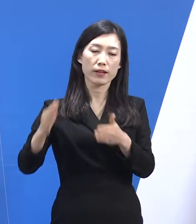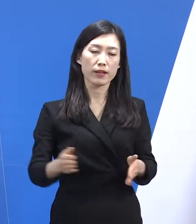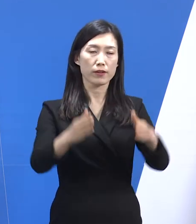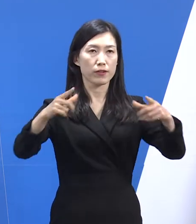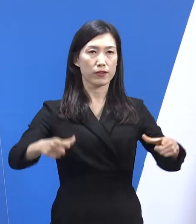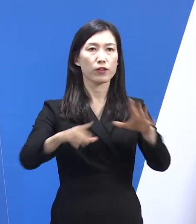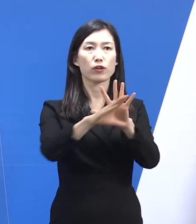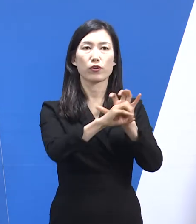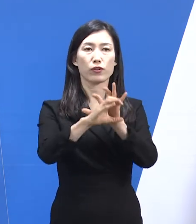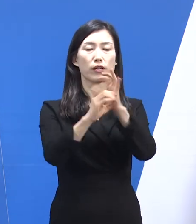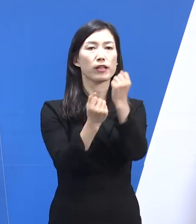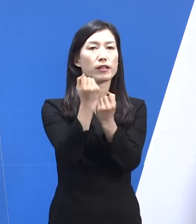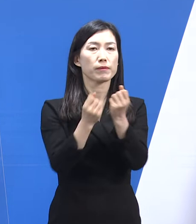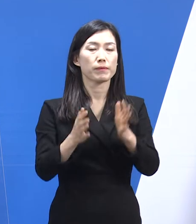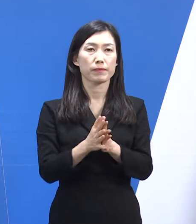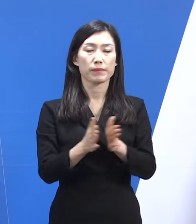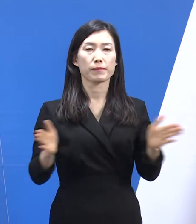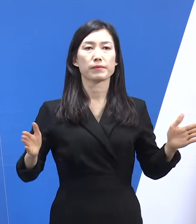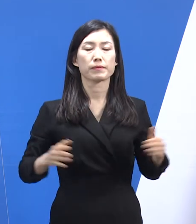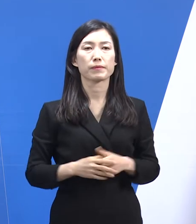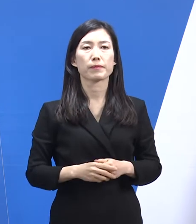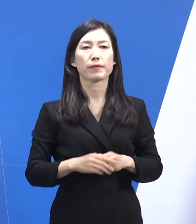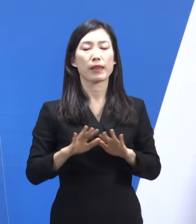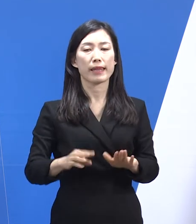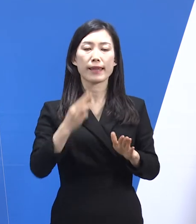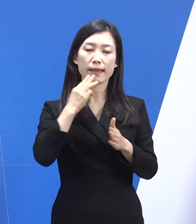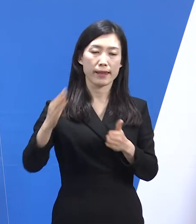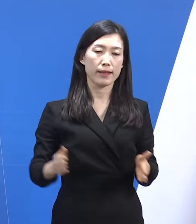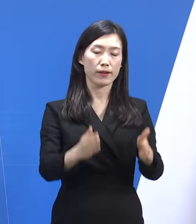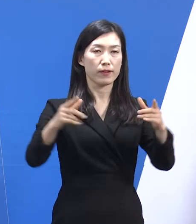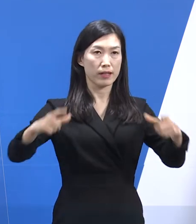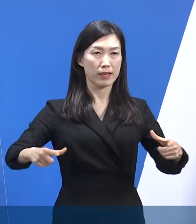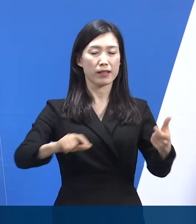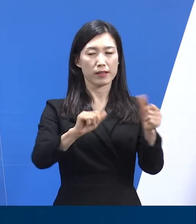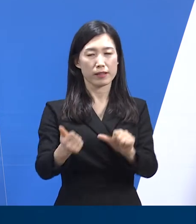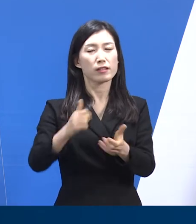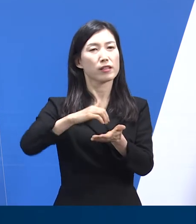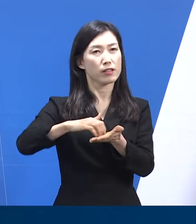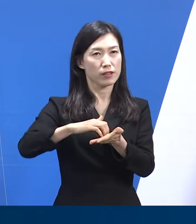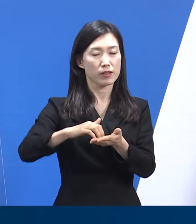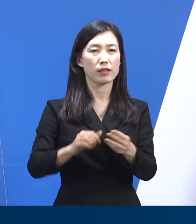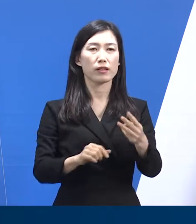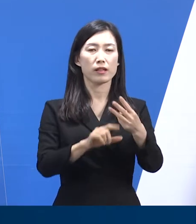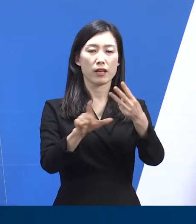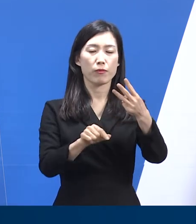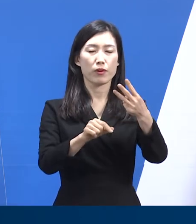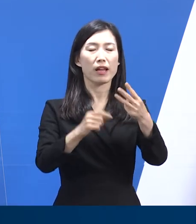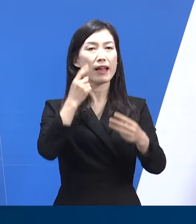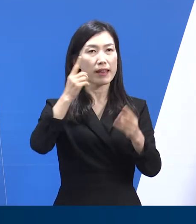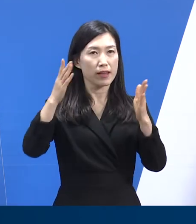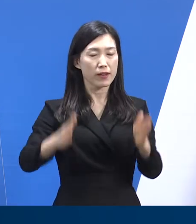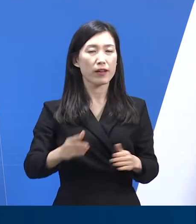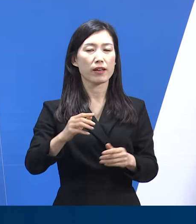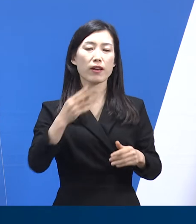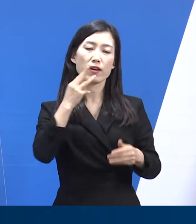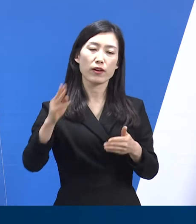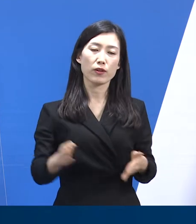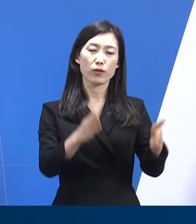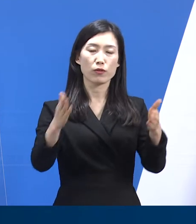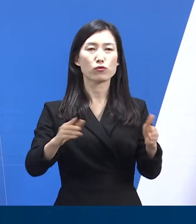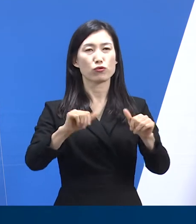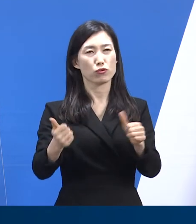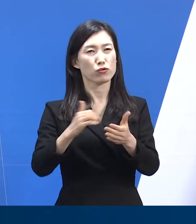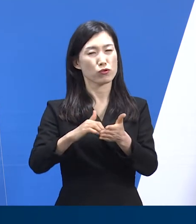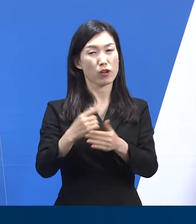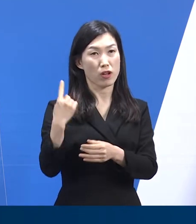시작하겠습니다. 먼저 경기도 사망자 현황입니다. 3월 8일 0시 기준 경기도 사망자 수는 전일